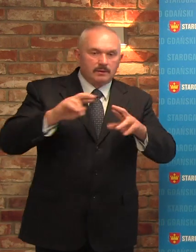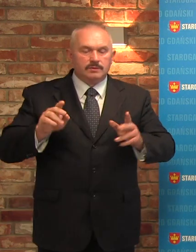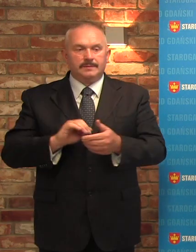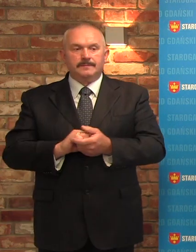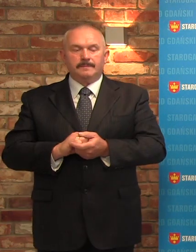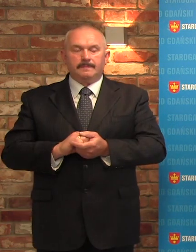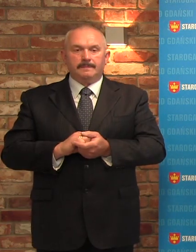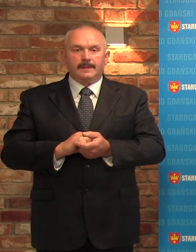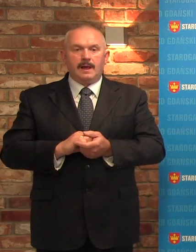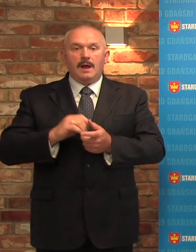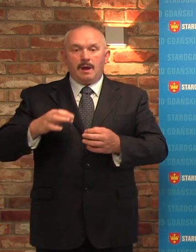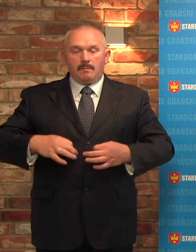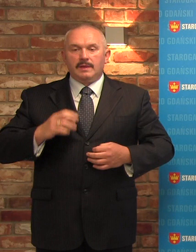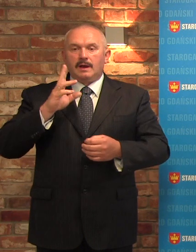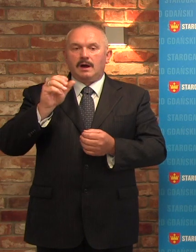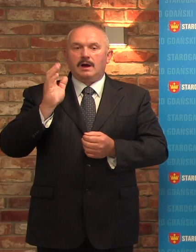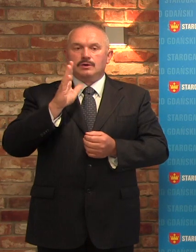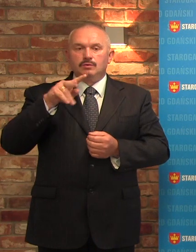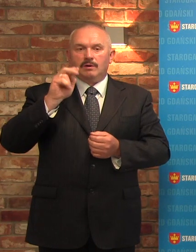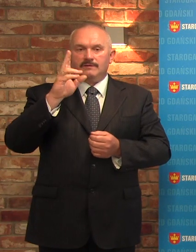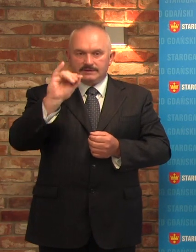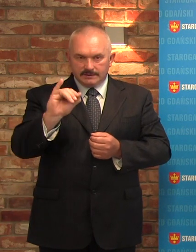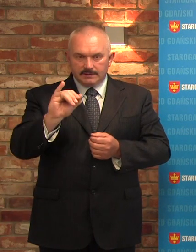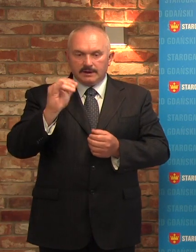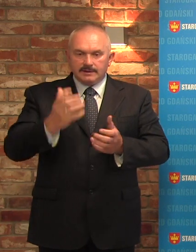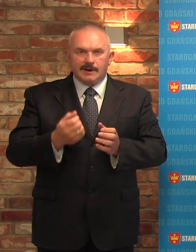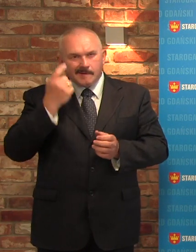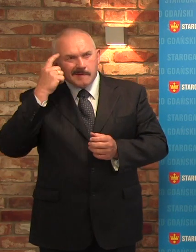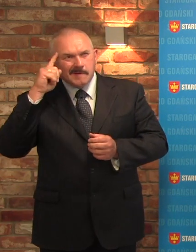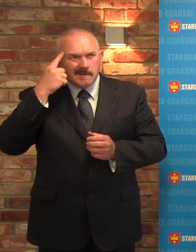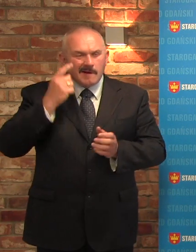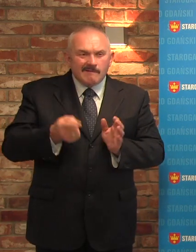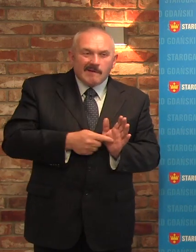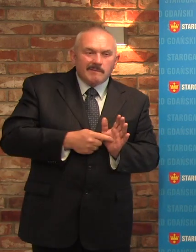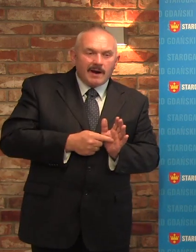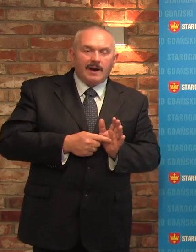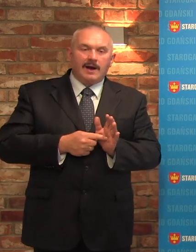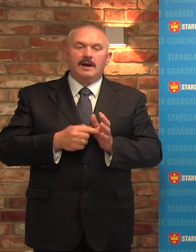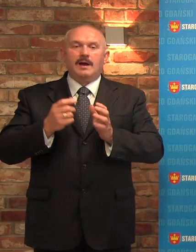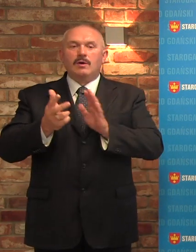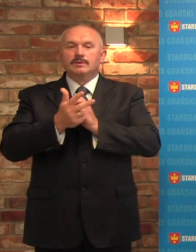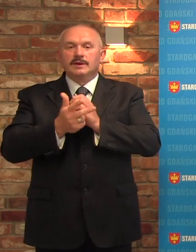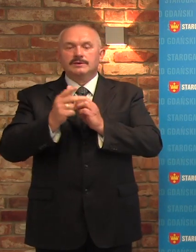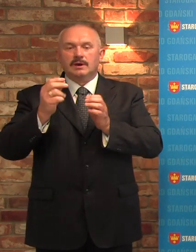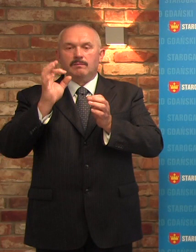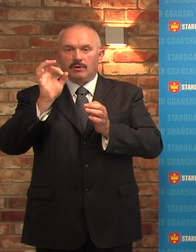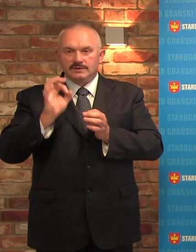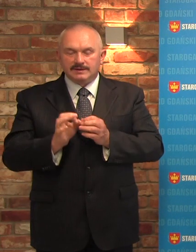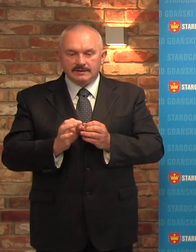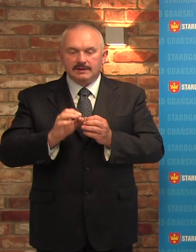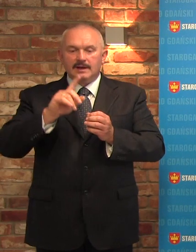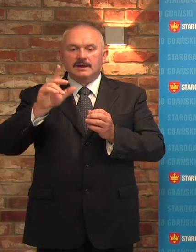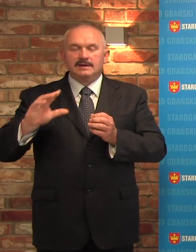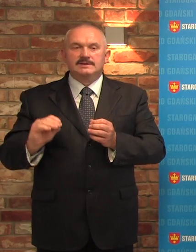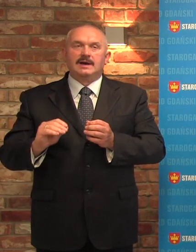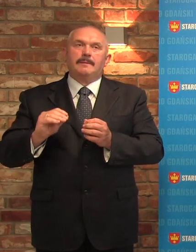Pan Kaszubowski próbował otrzymać środki, tak zwane 18% za wyniki sportowe, nie z dyscyplin,